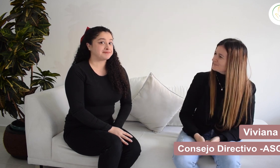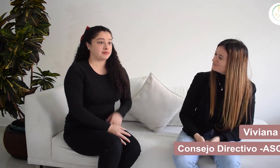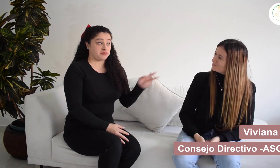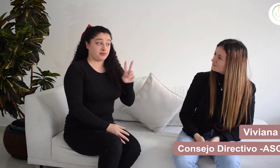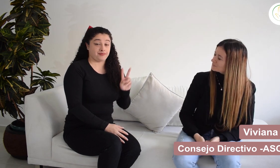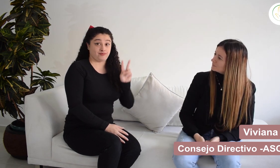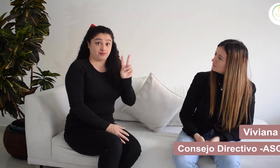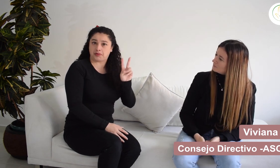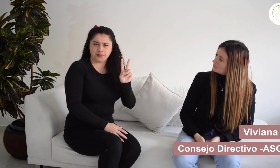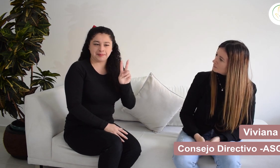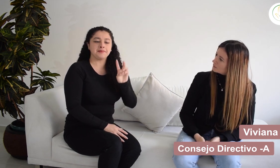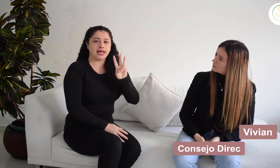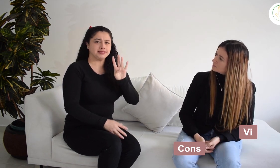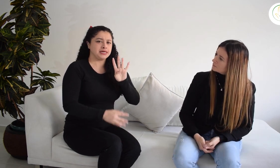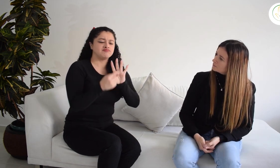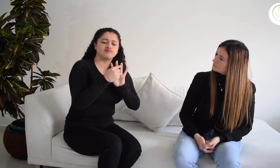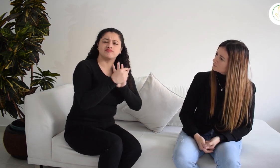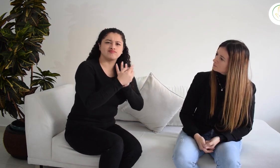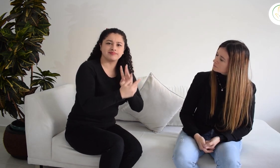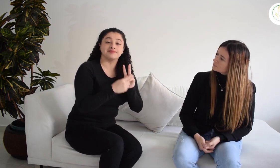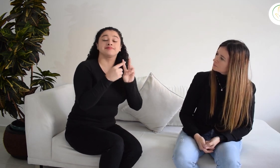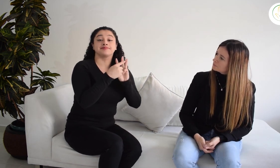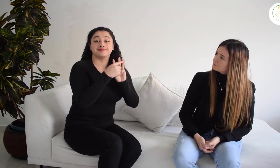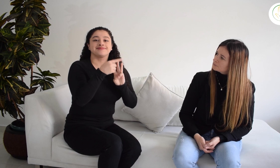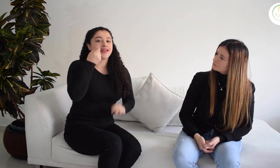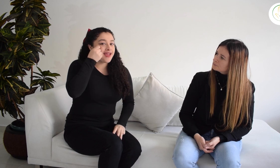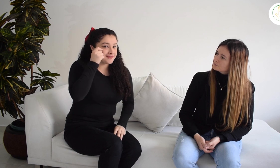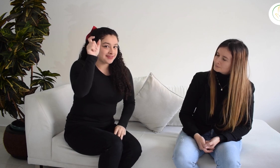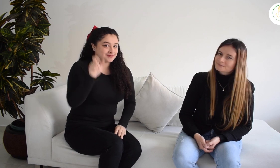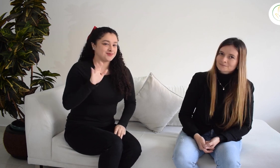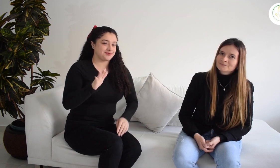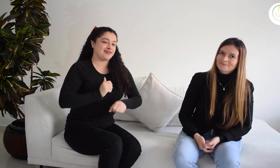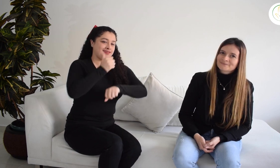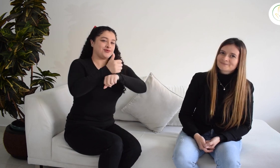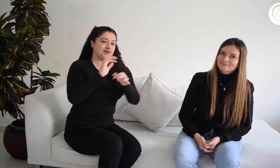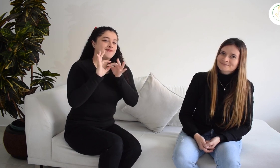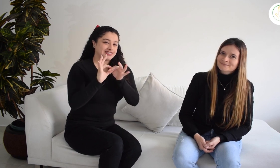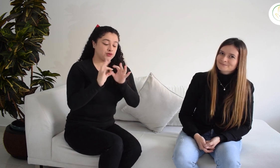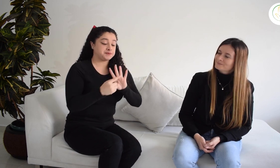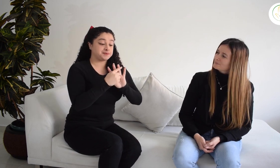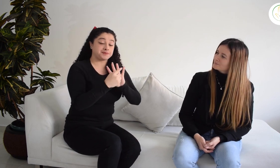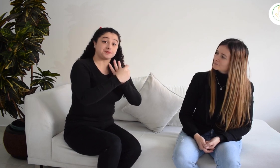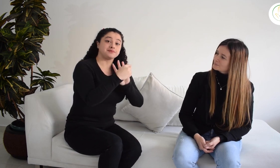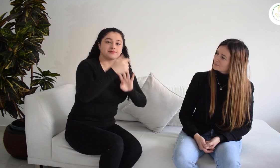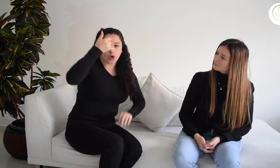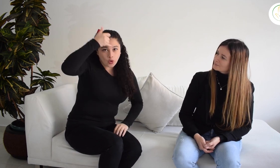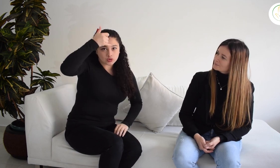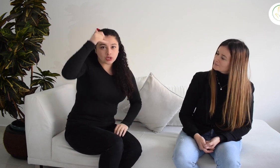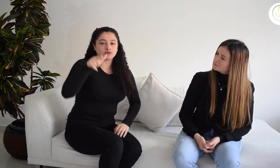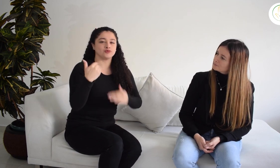Pero debo decir que no solamente nosotras dos estuvimos en un espacio que ya vamos a mencionar. También Henry Mejía, director general de FENASCOL